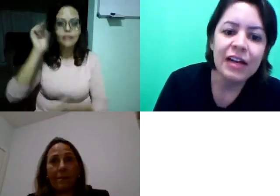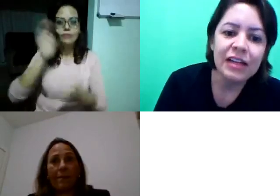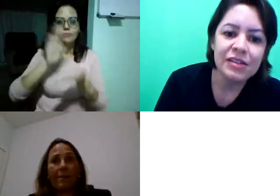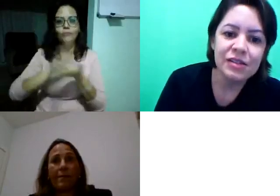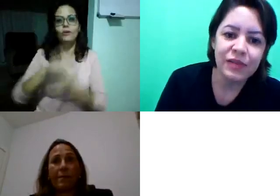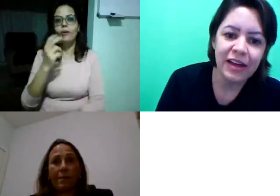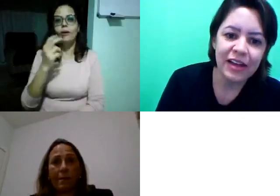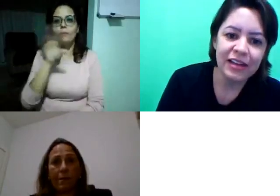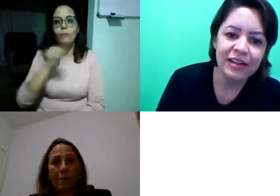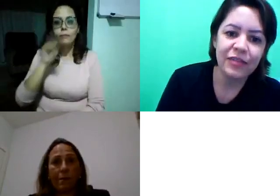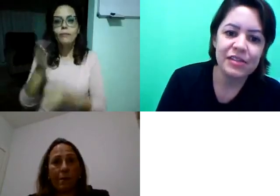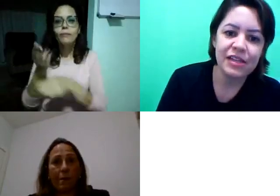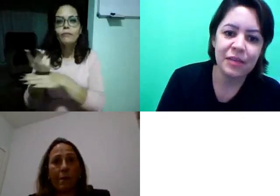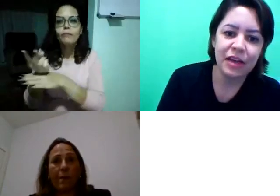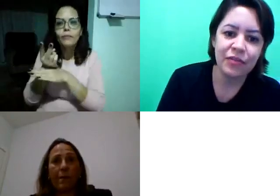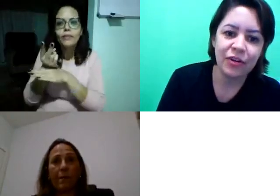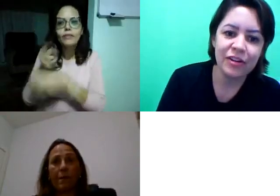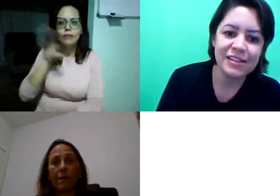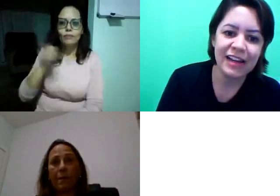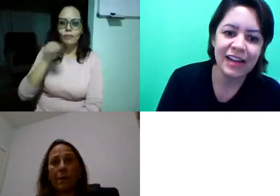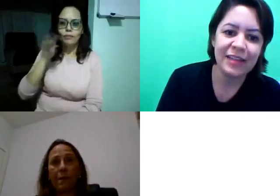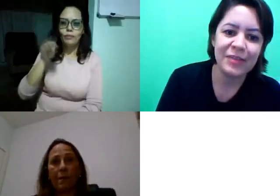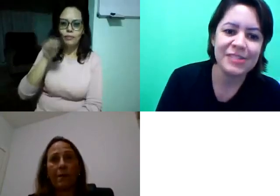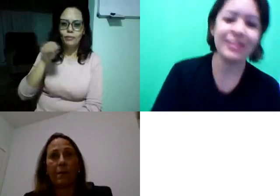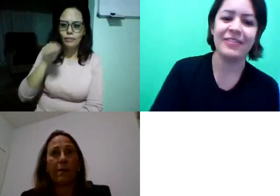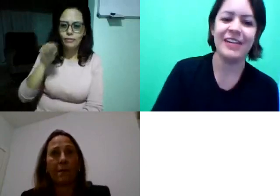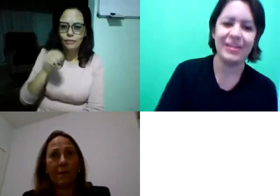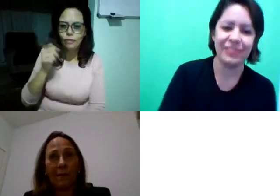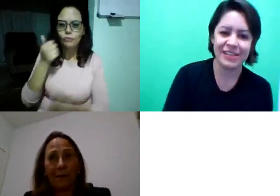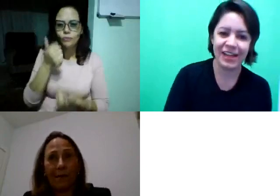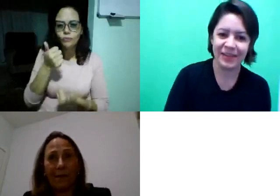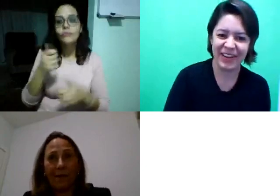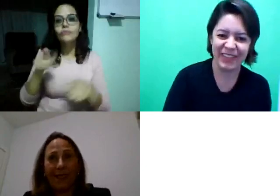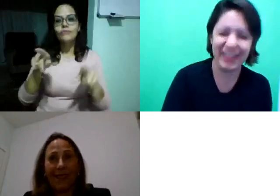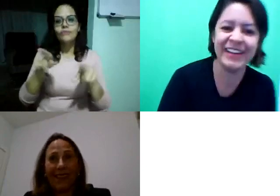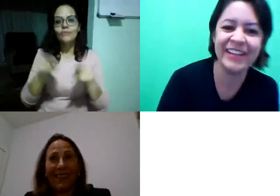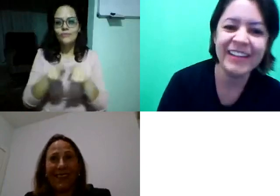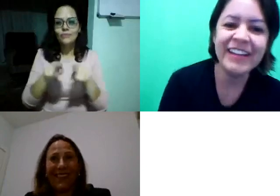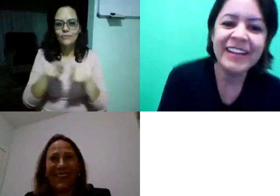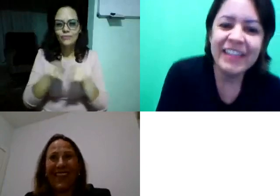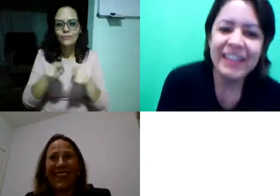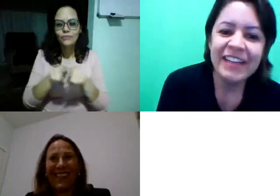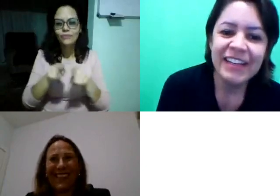Eu agradeço à Sueli, que vai fazer a minha voz, né, ela emprestou, na verdade, a voz dela para mim.